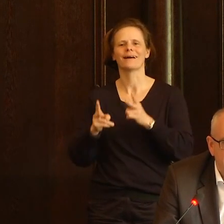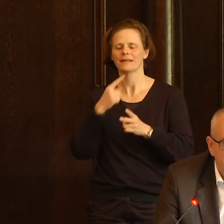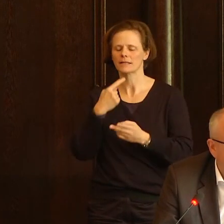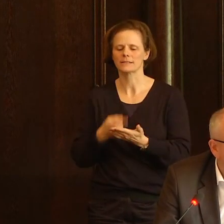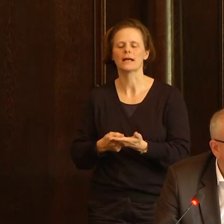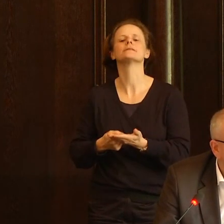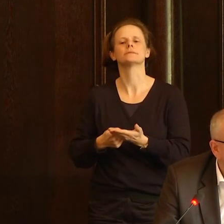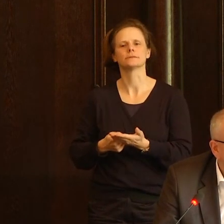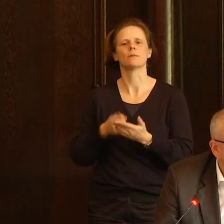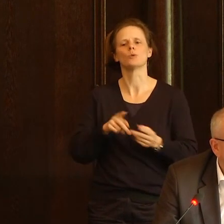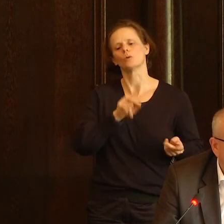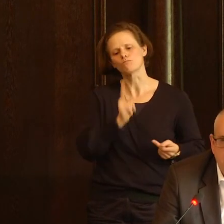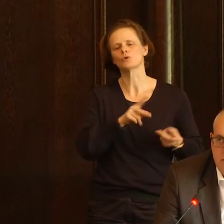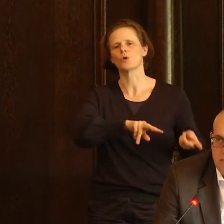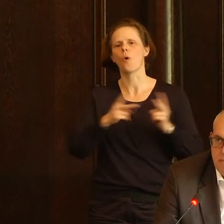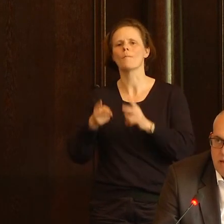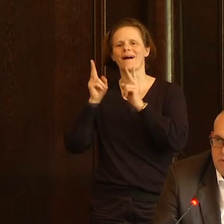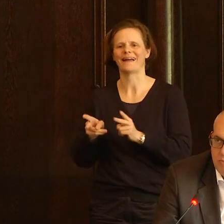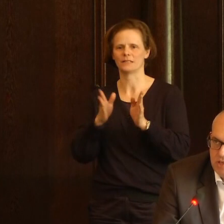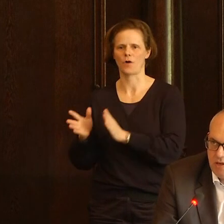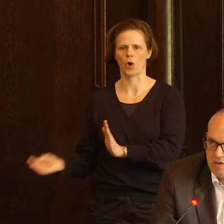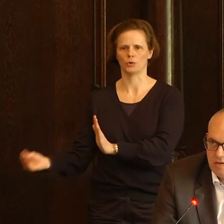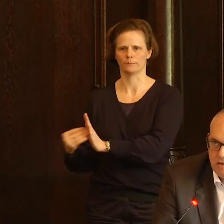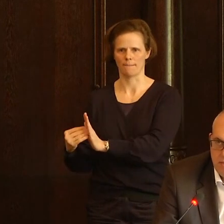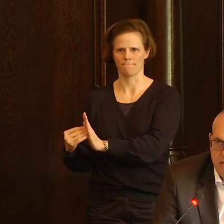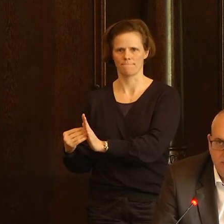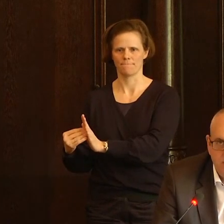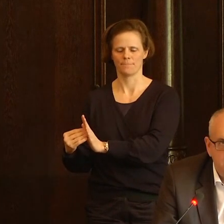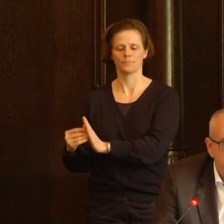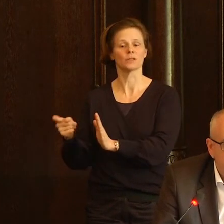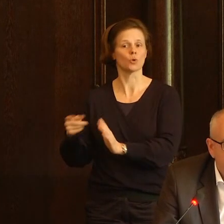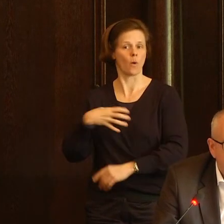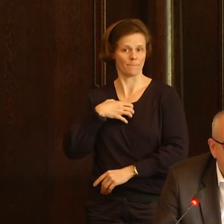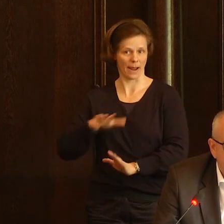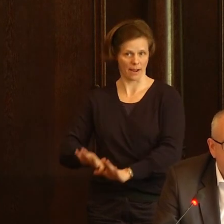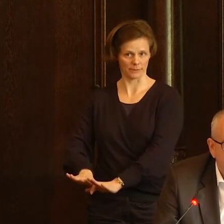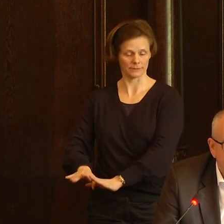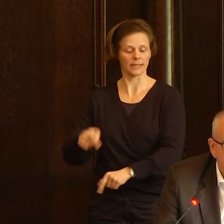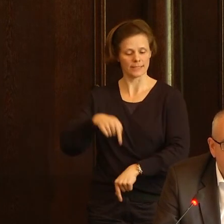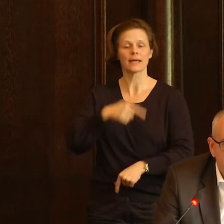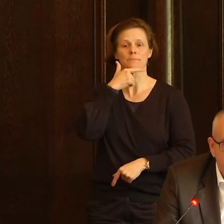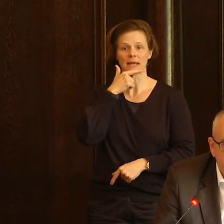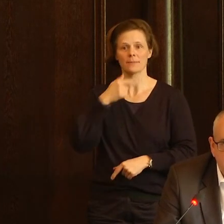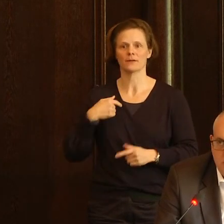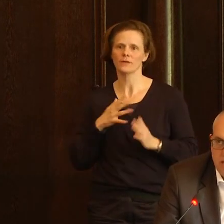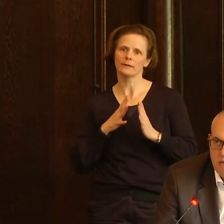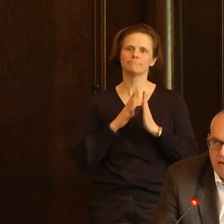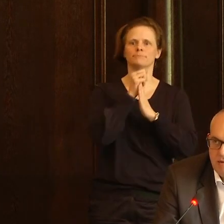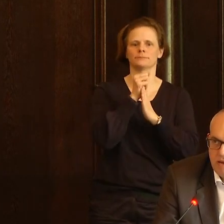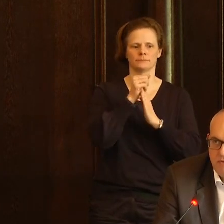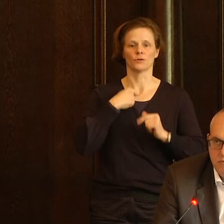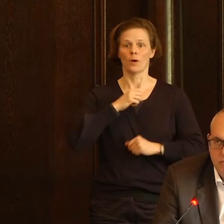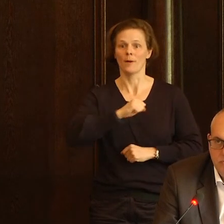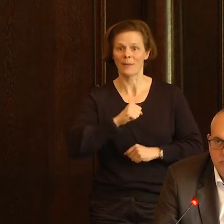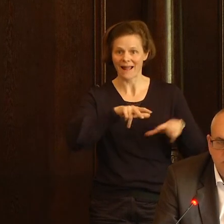Rechtsverordnung erlassen. In Bremen haben wir obsiegt im Eilverfahren vor dem Verwaltungsgericht die beiden